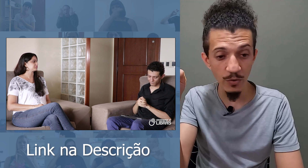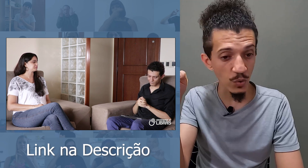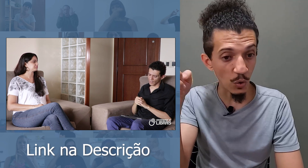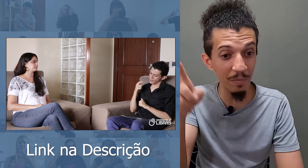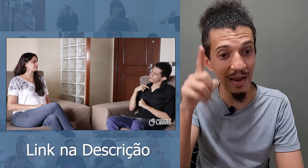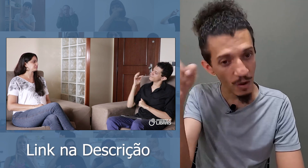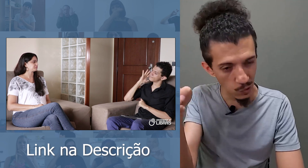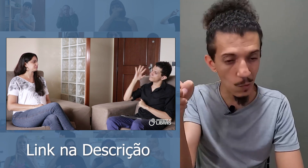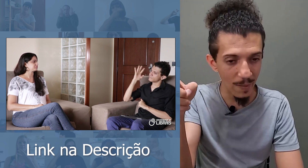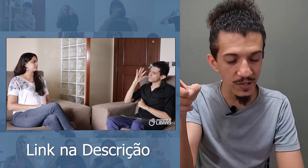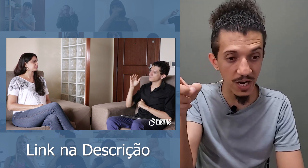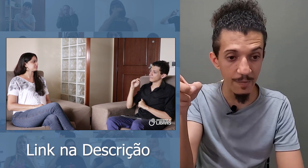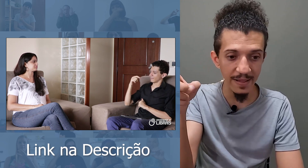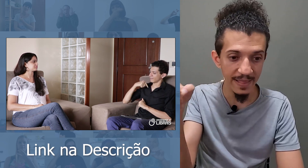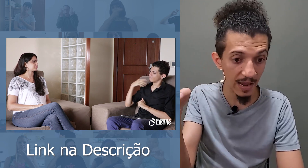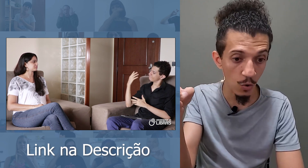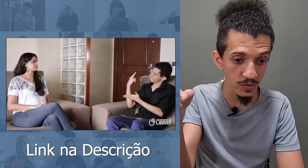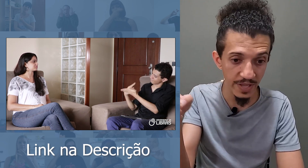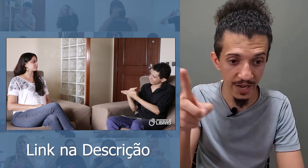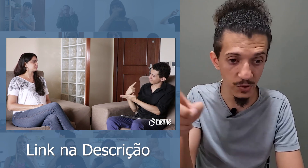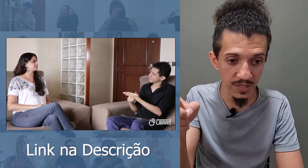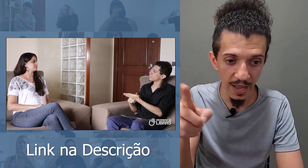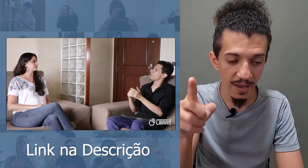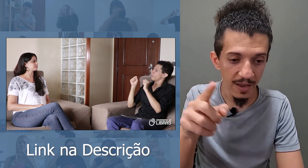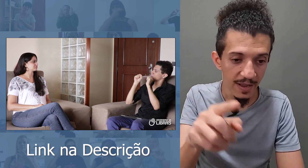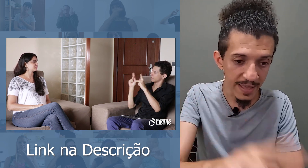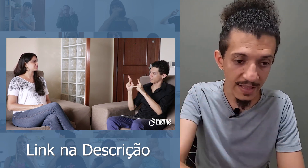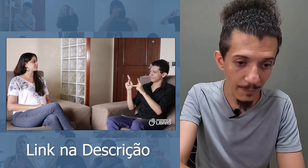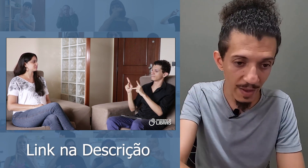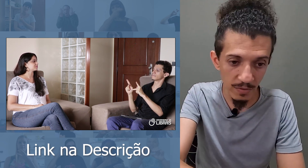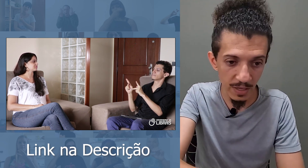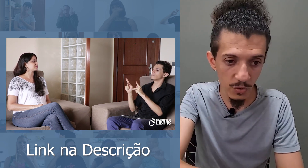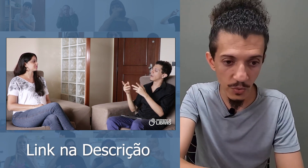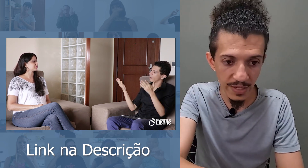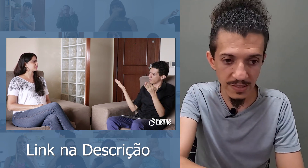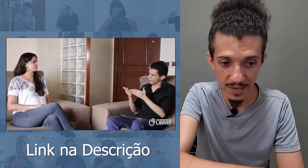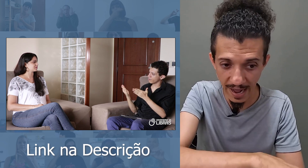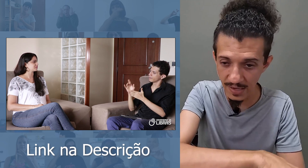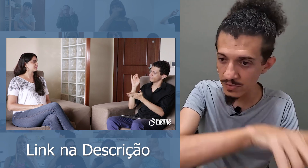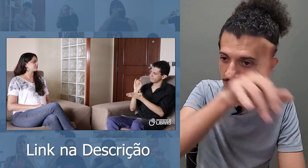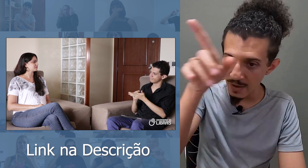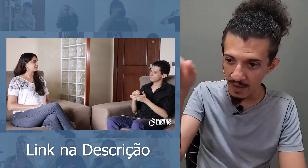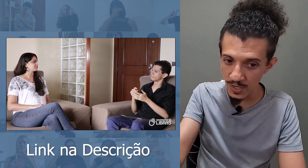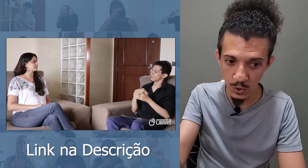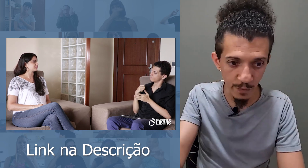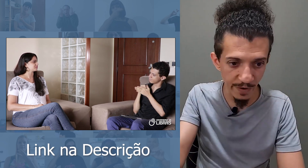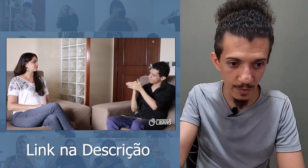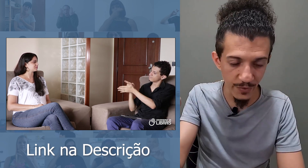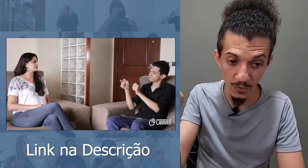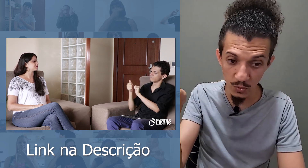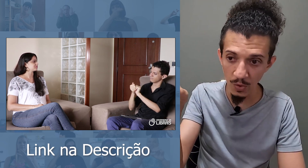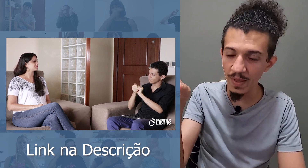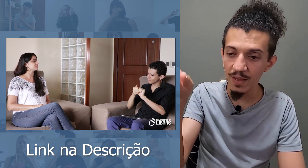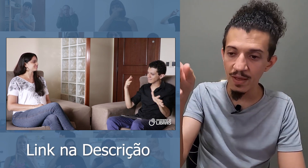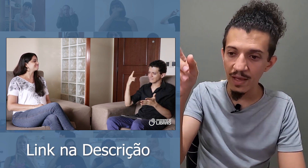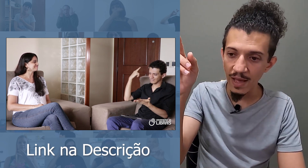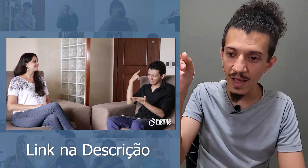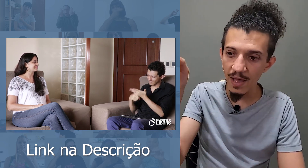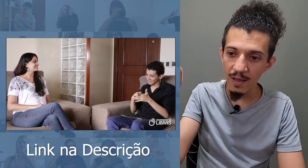YouTube. Lá eu estou compartilhando a tela em alguns trechos, tá? Quem está perguntando no Insta, caso resolva ir para o YouTube, eu